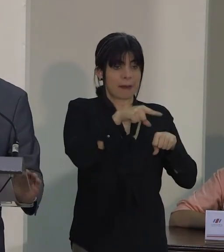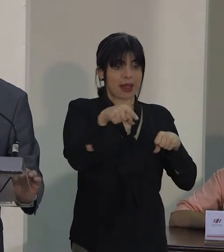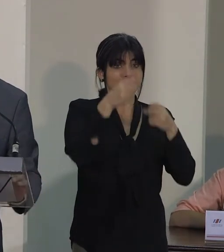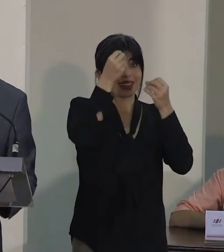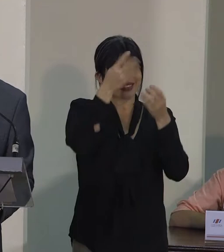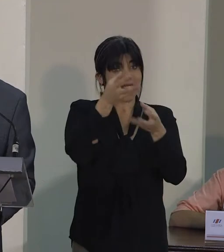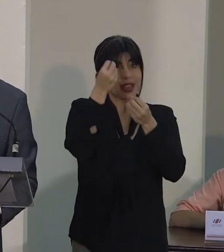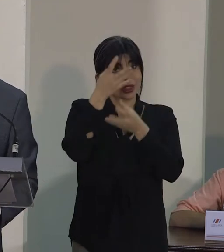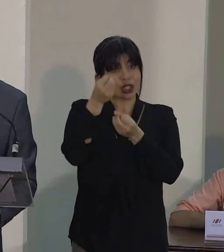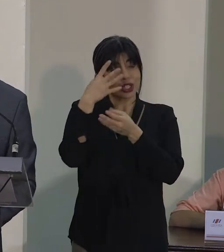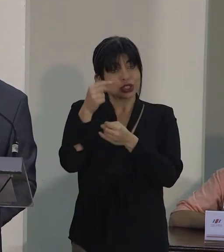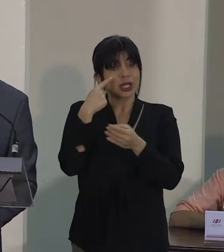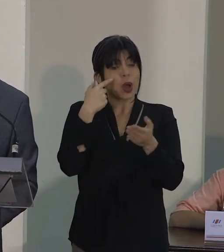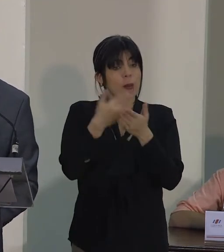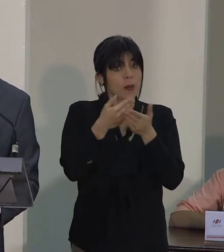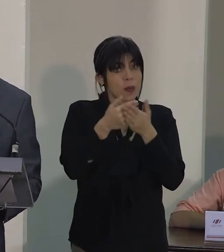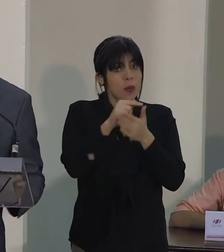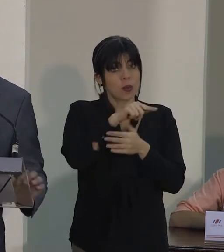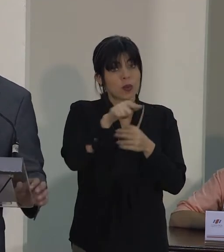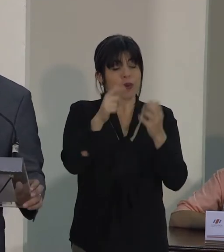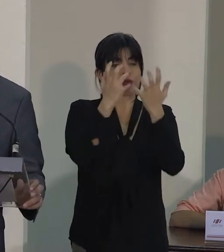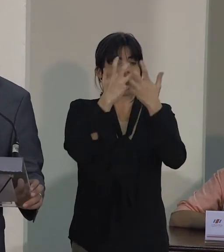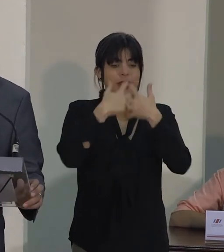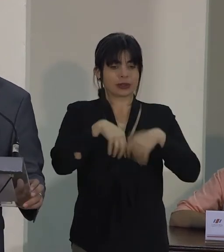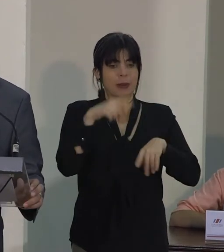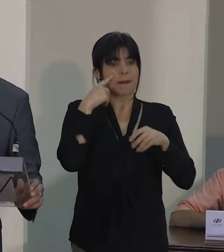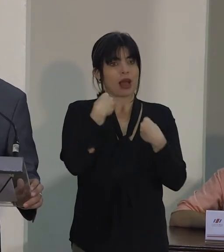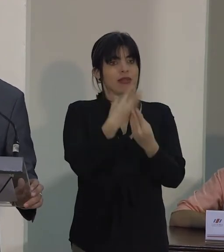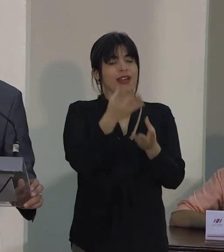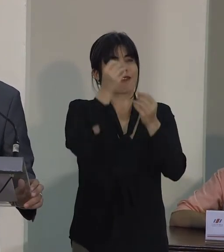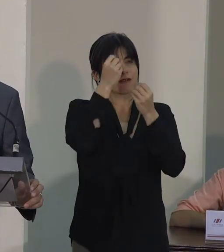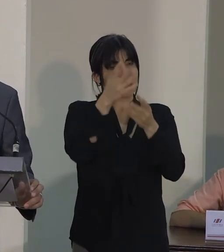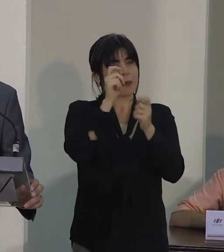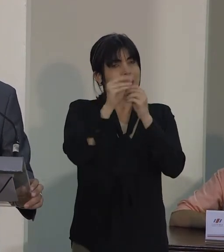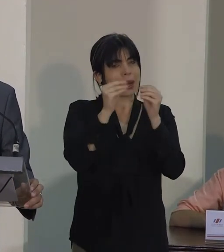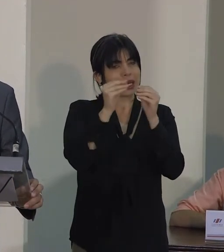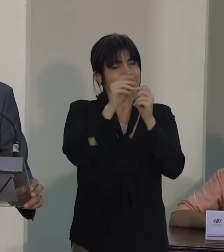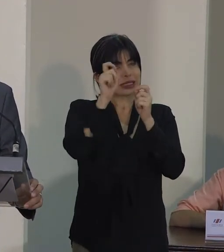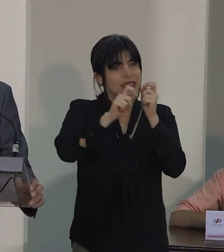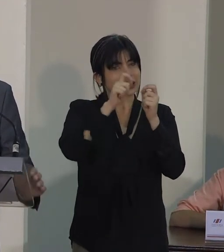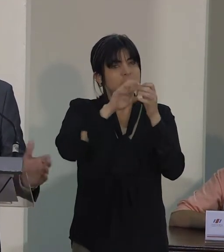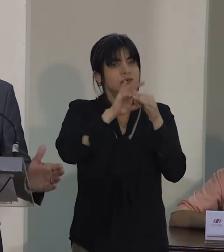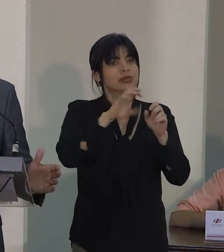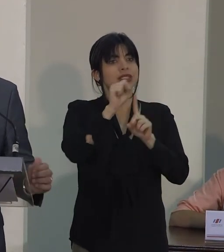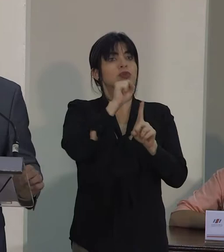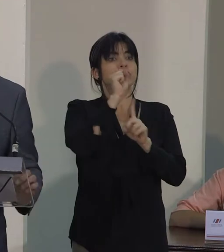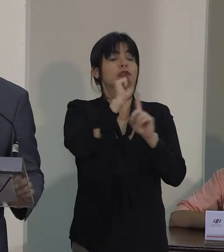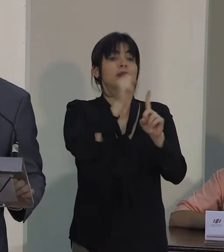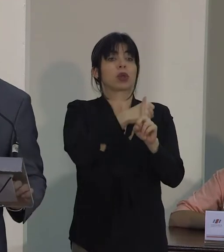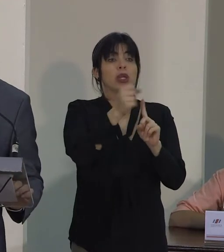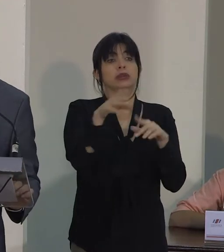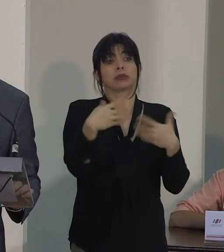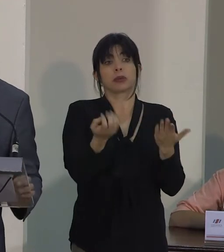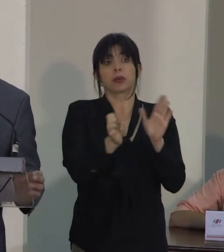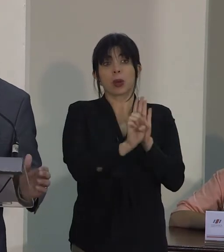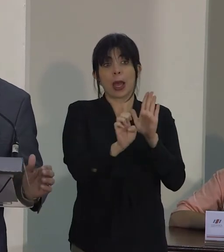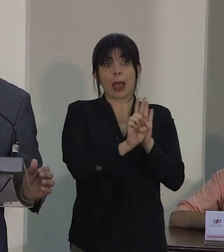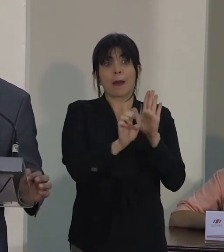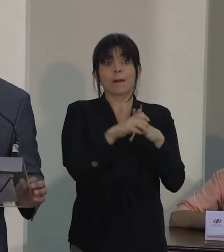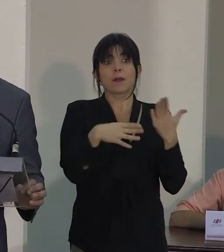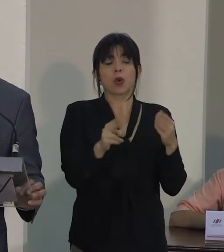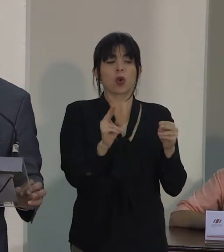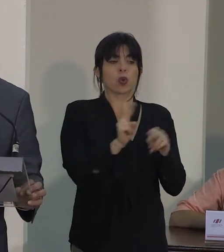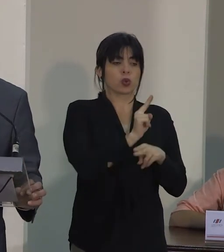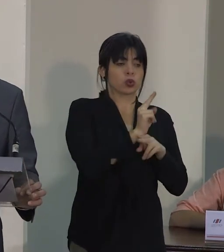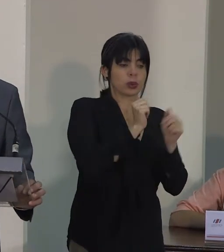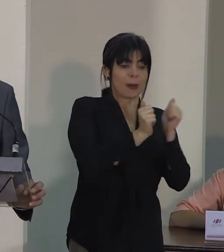datos y evidencia para contar con información precisa sobre las situaciones de violencia, por ejemplo, potenciando el uso de